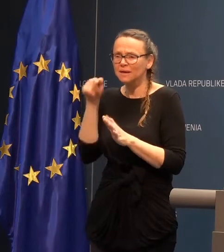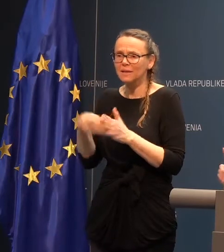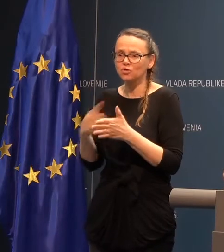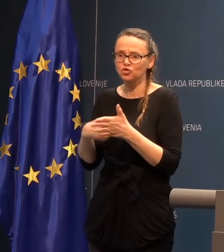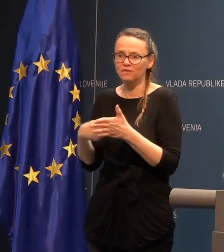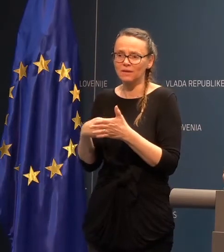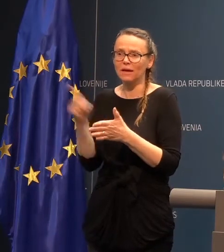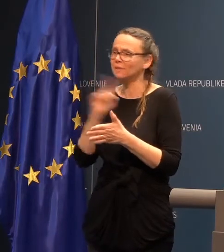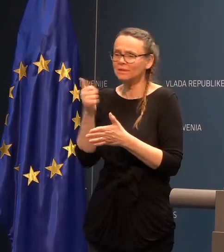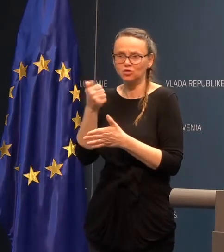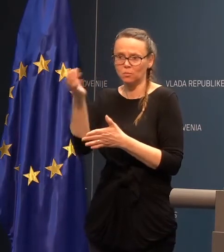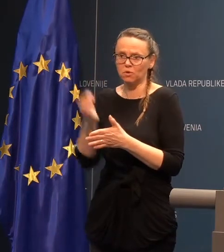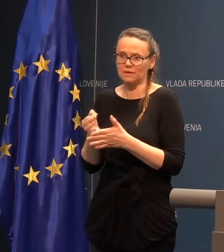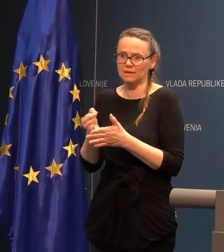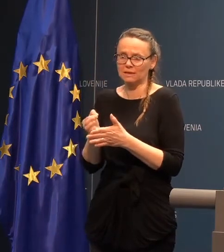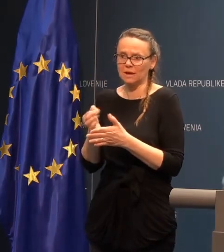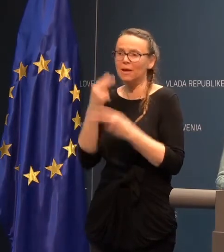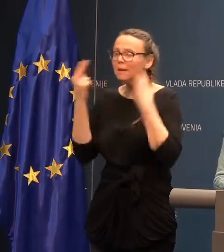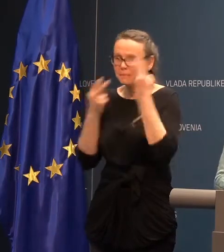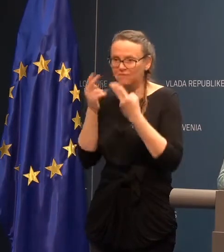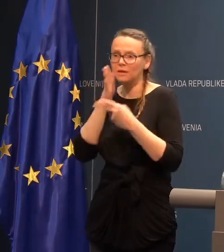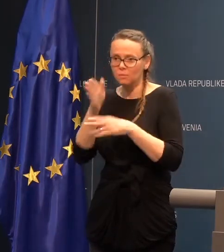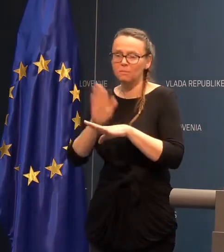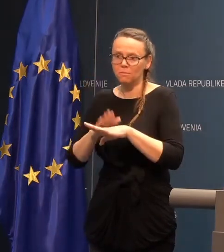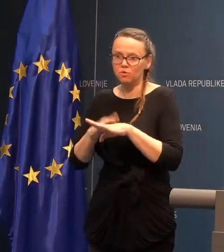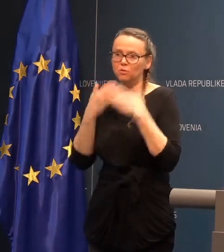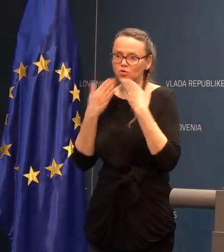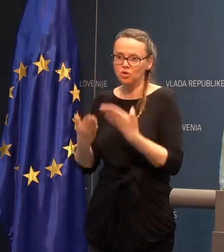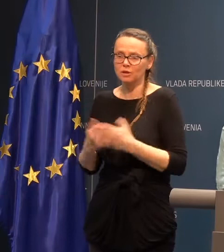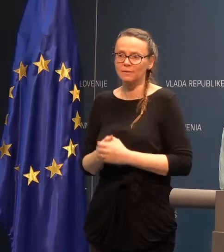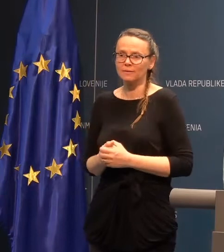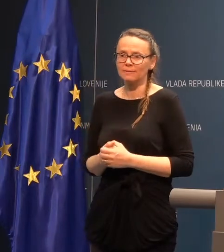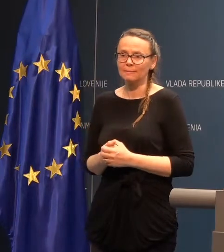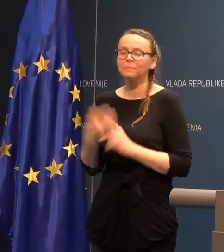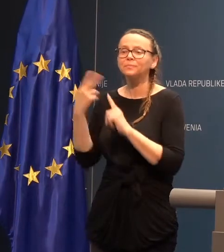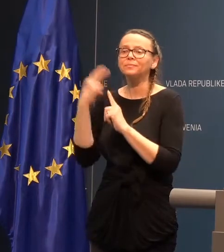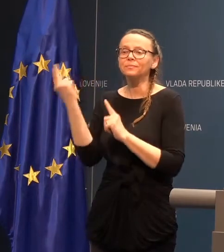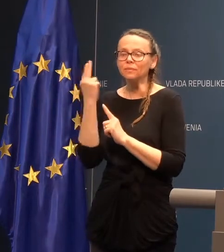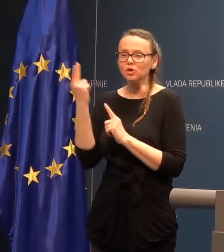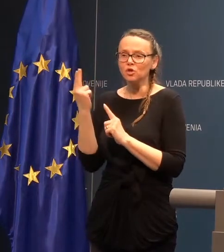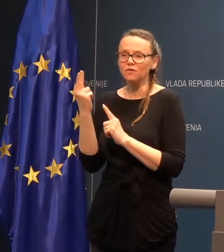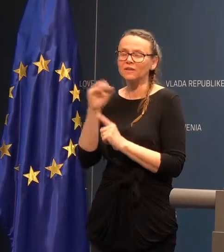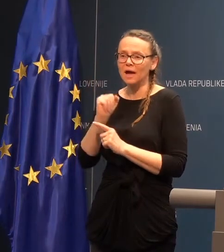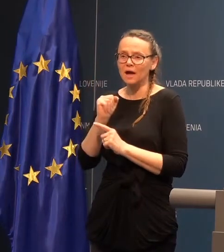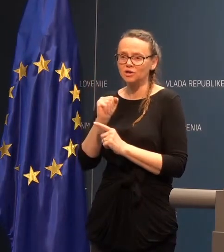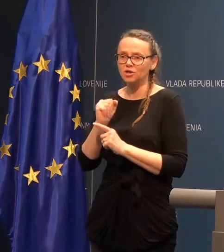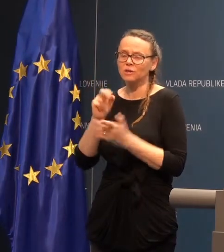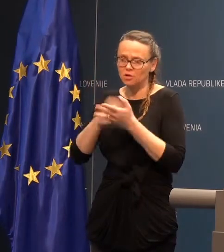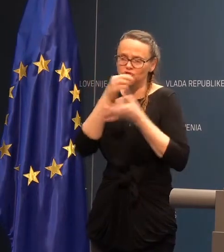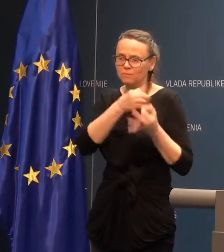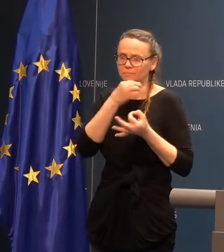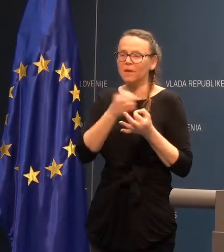številka ni 100%. Preverimo in sporočamo. Hvala lepa. TV Slovenija, Al Jazeera, potem pa STA.